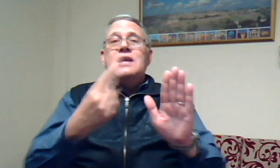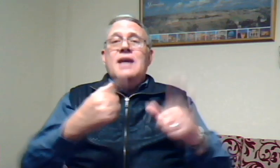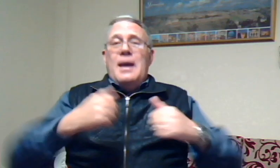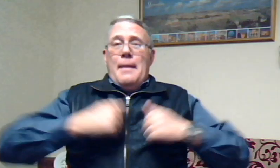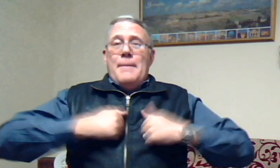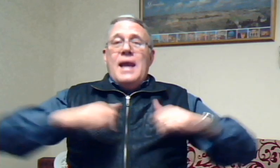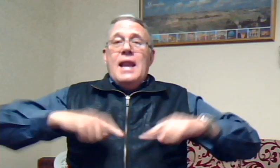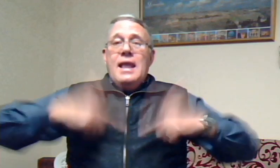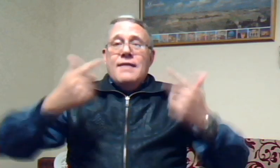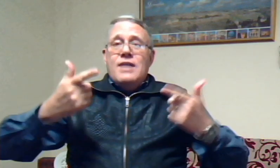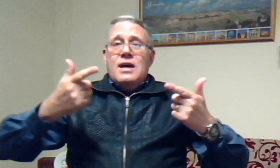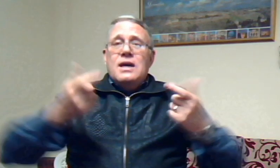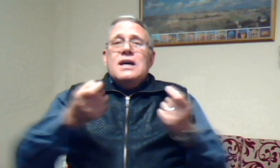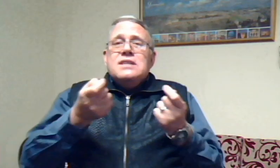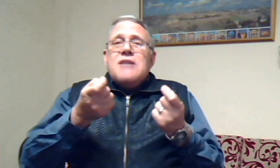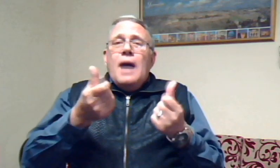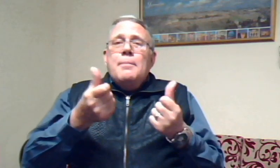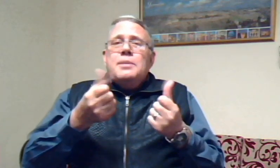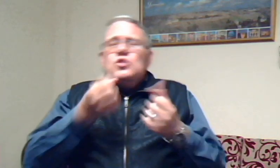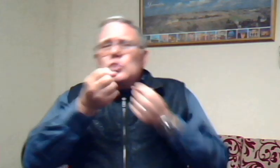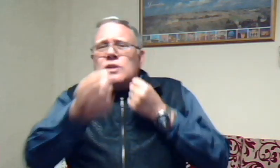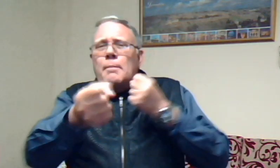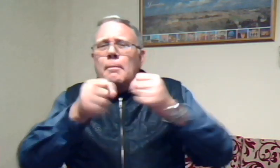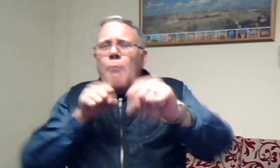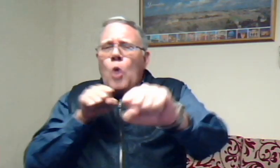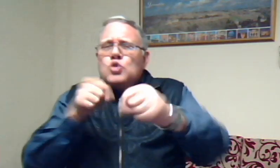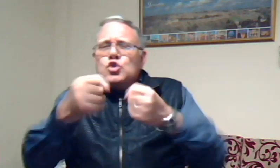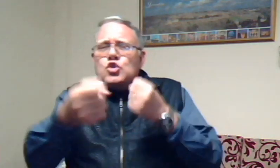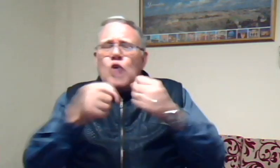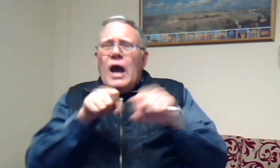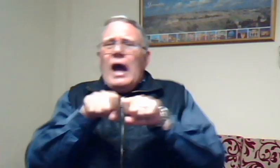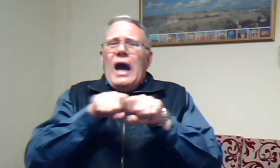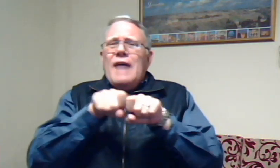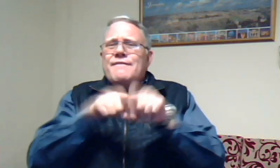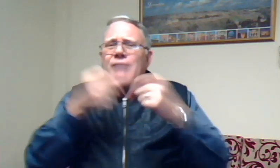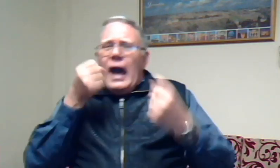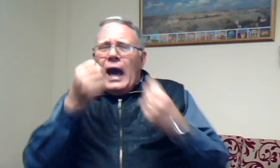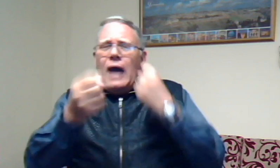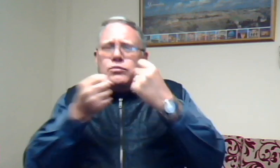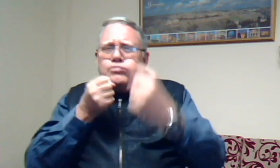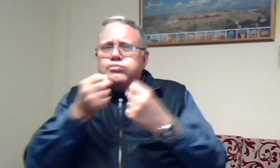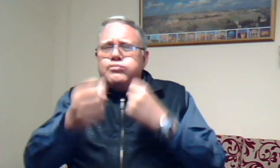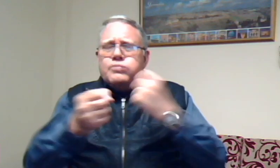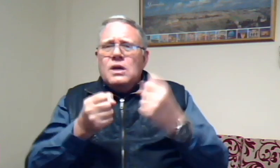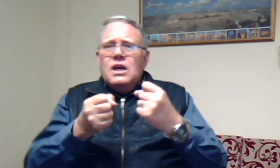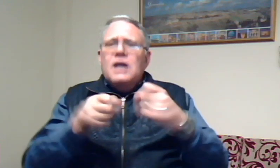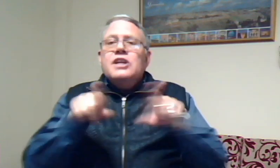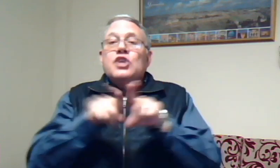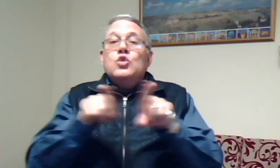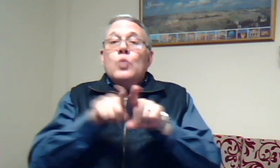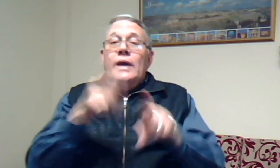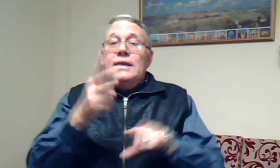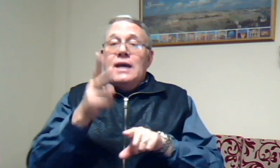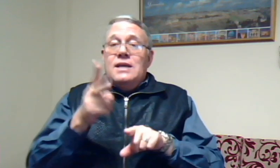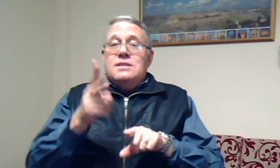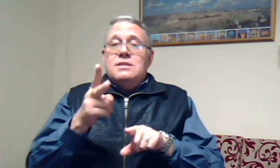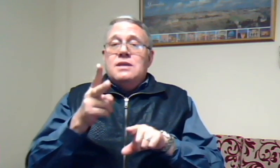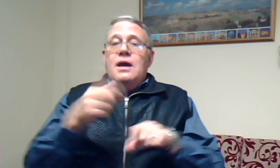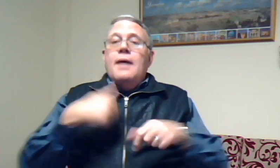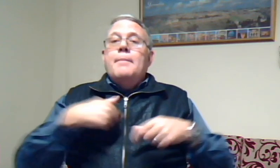my lewe is amper soos a box geveg die tweede is my